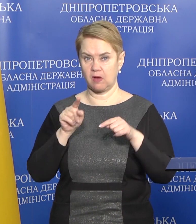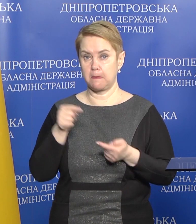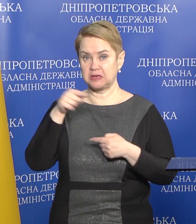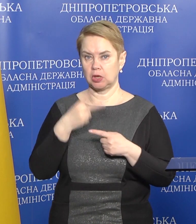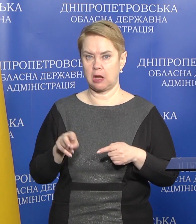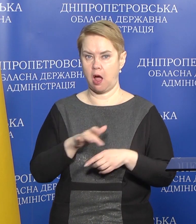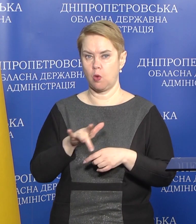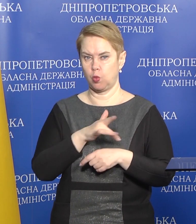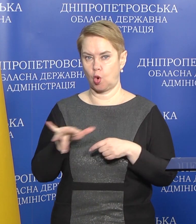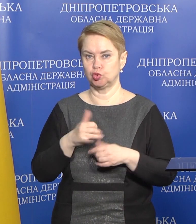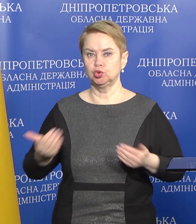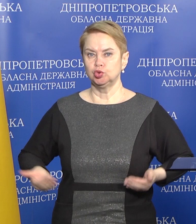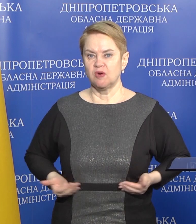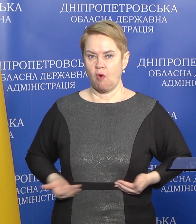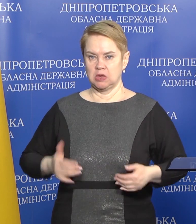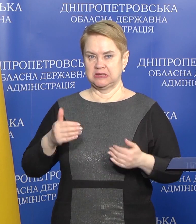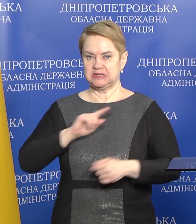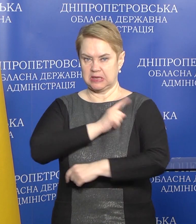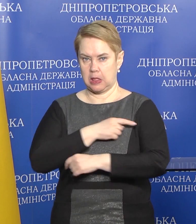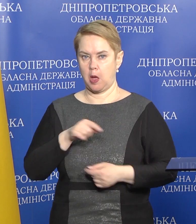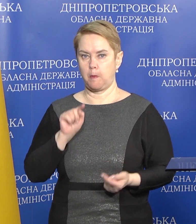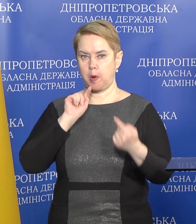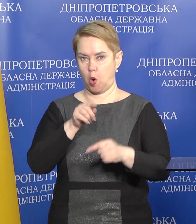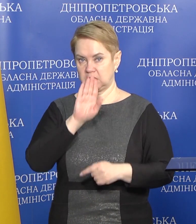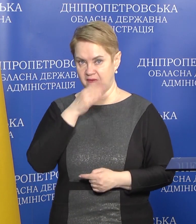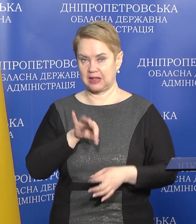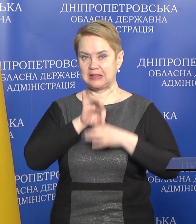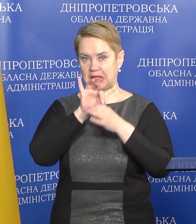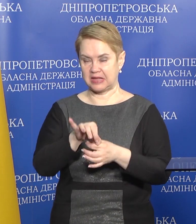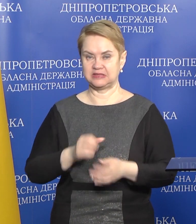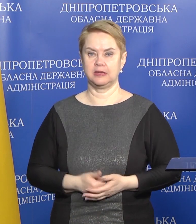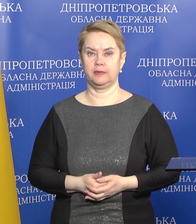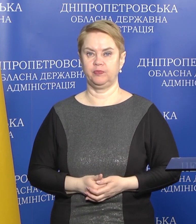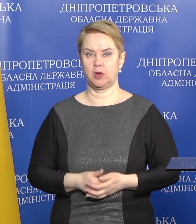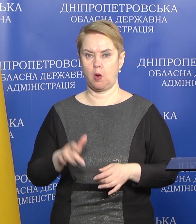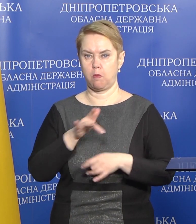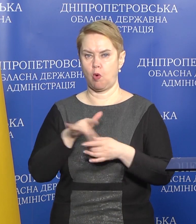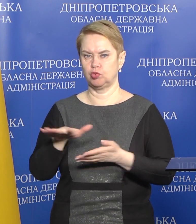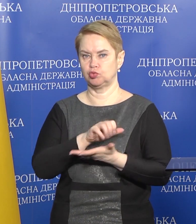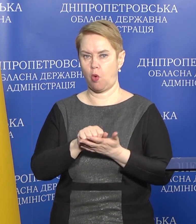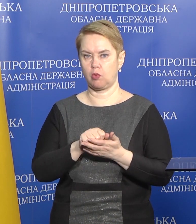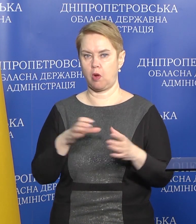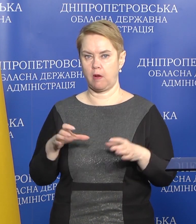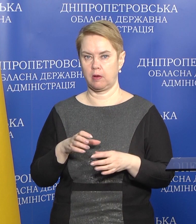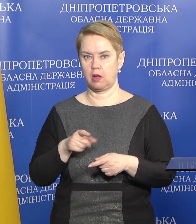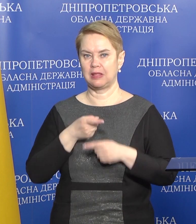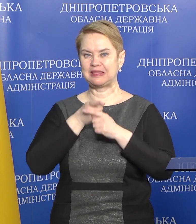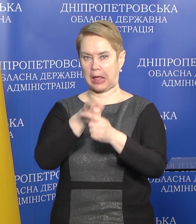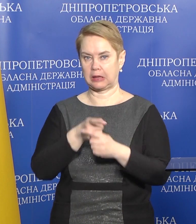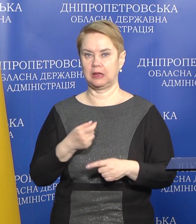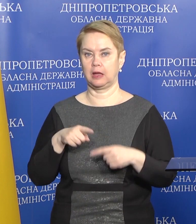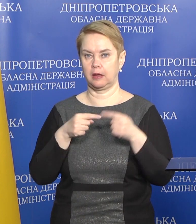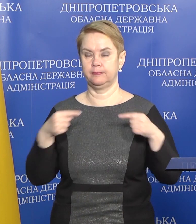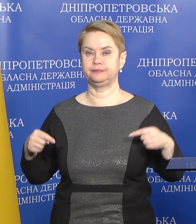призначені для ураження живої сили противника, а також нанесення пошкодження бронюваної техніки.